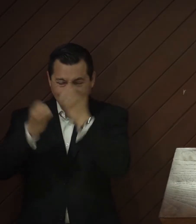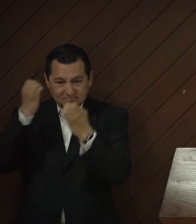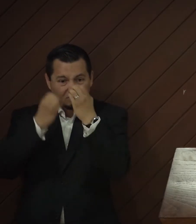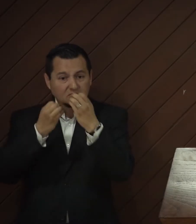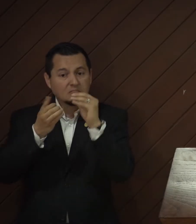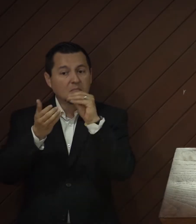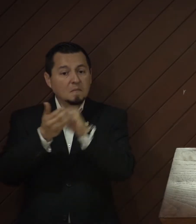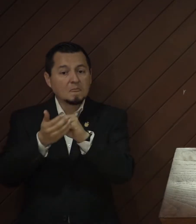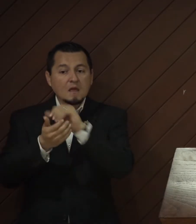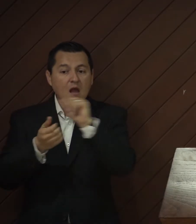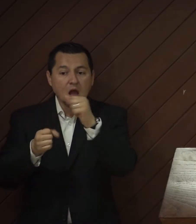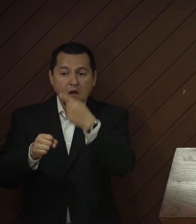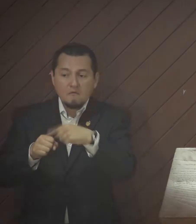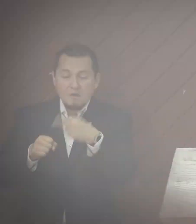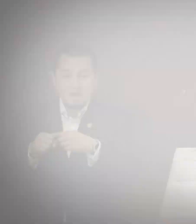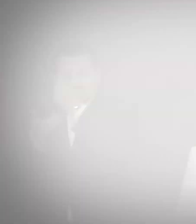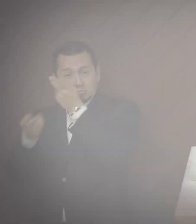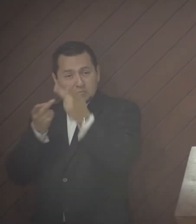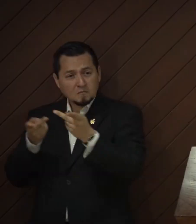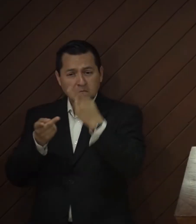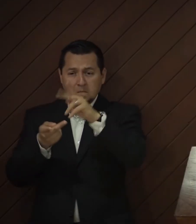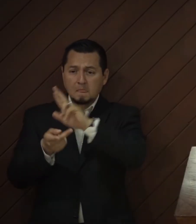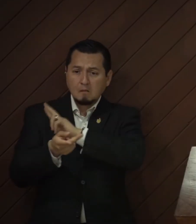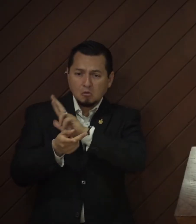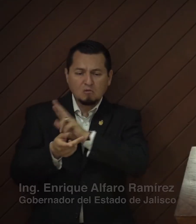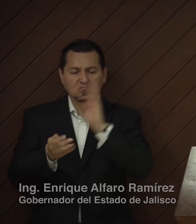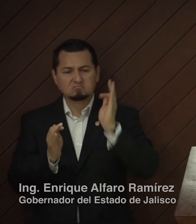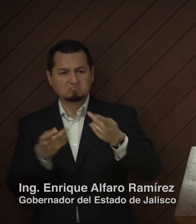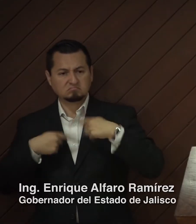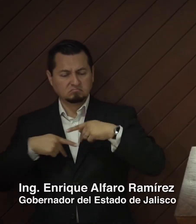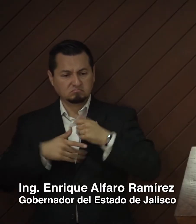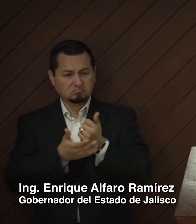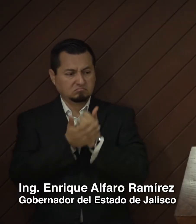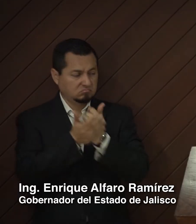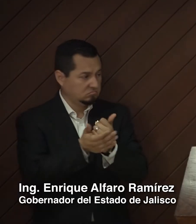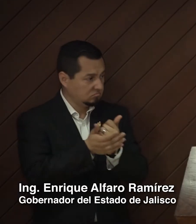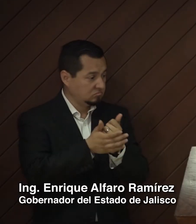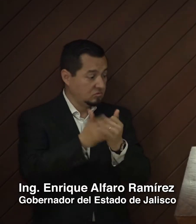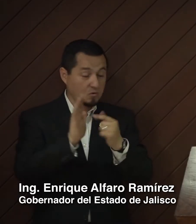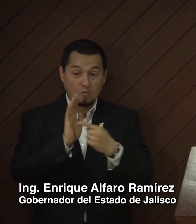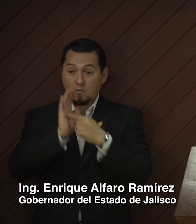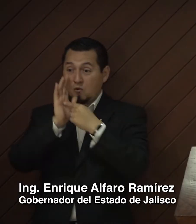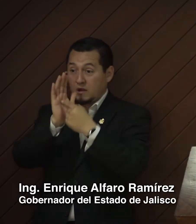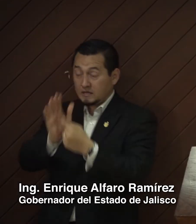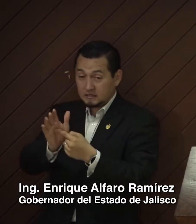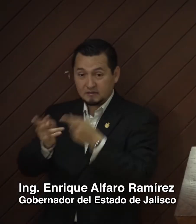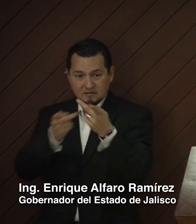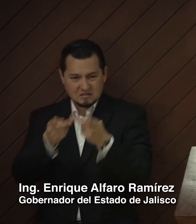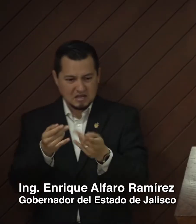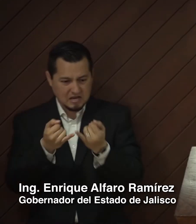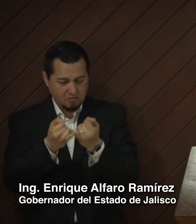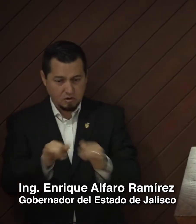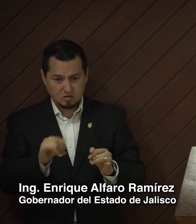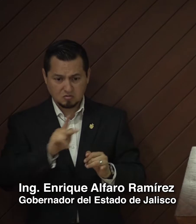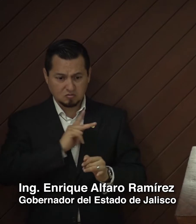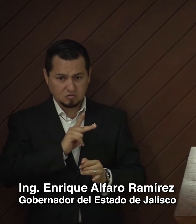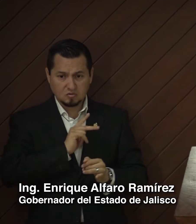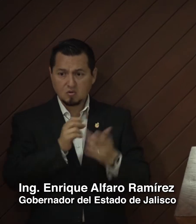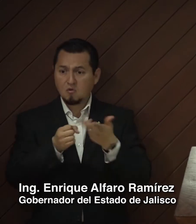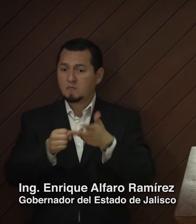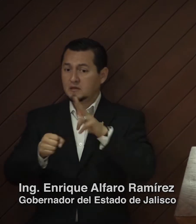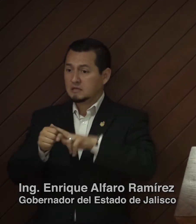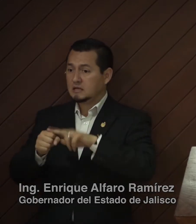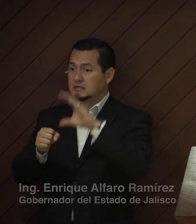padecimientos como el cáncer. Lo que demuestra estas inauguraciones es que el Hospital